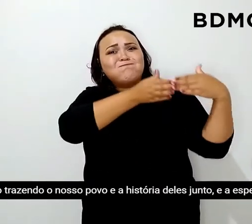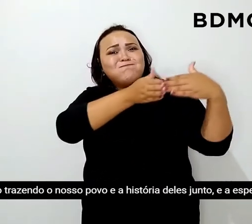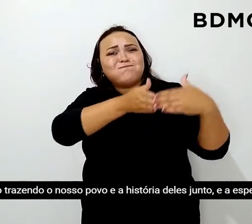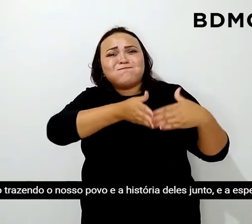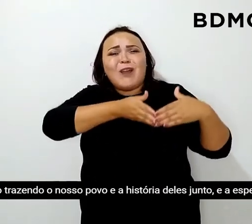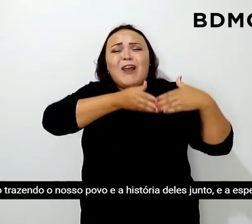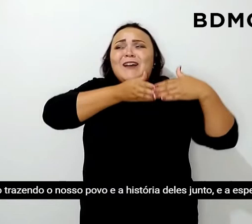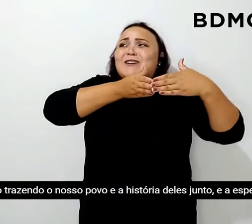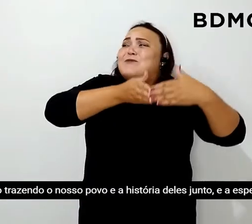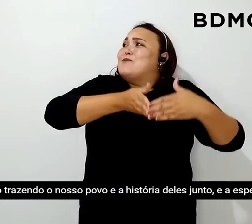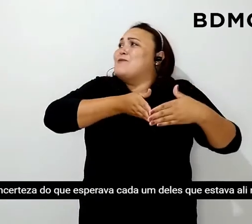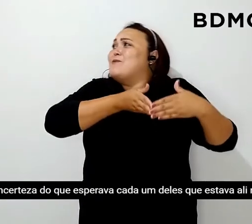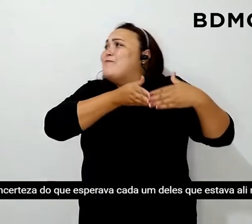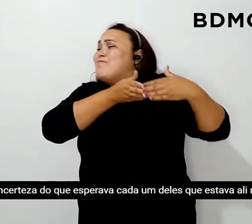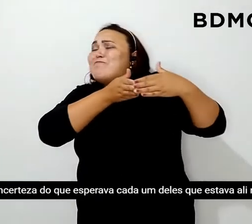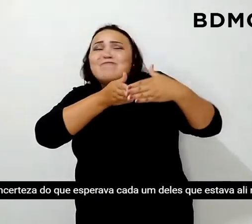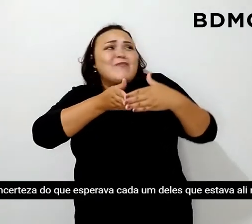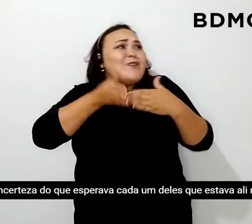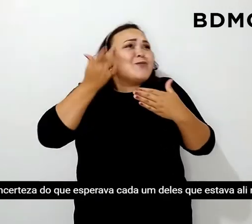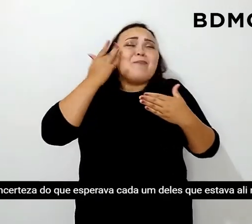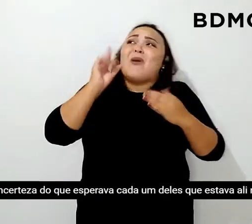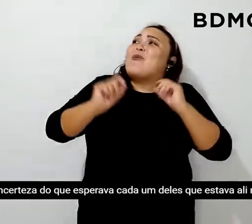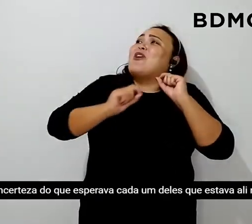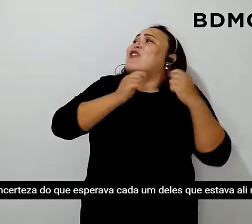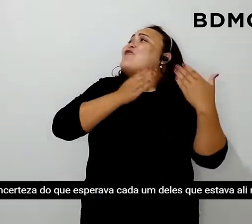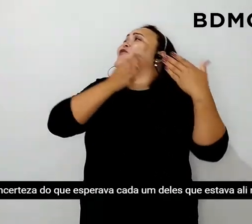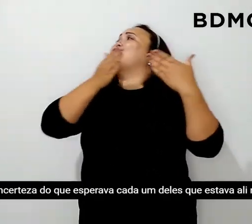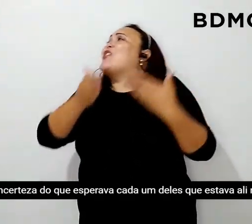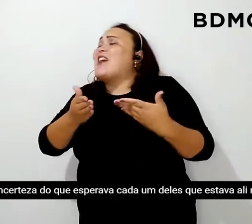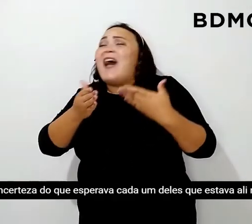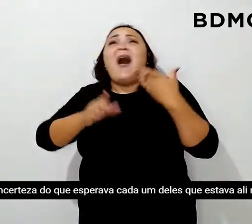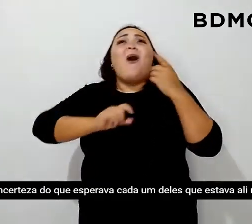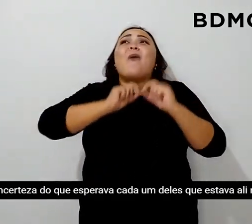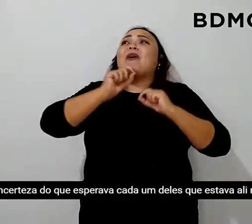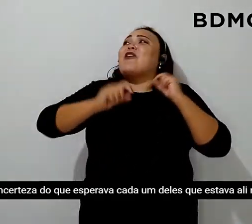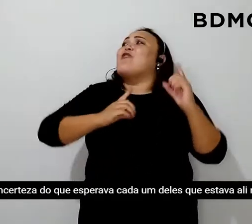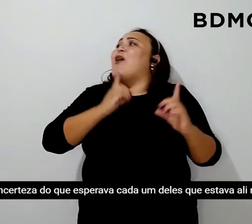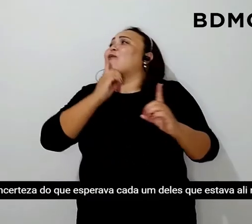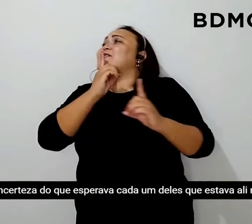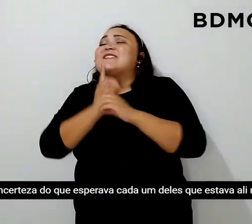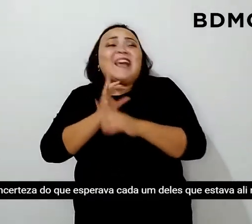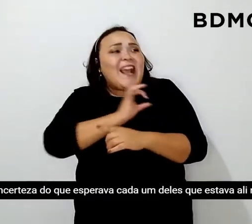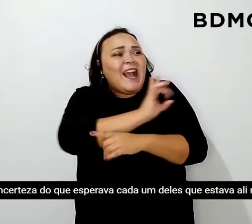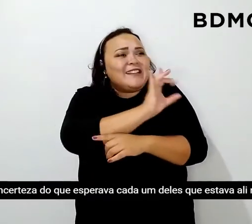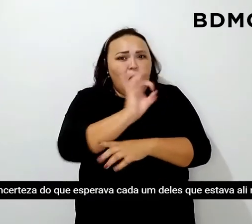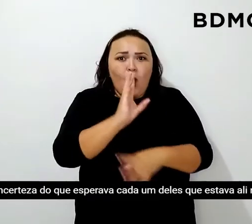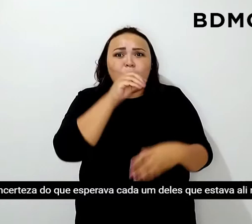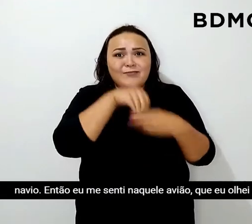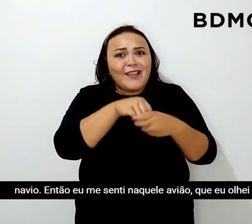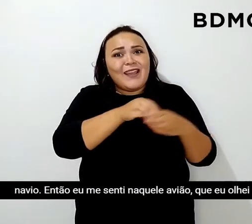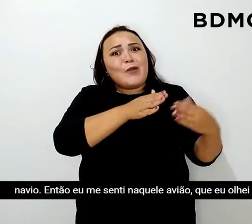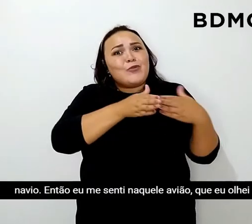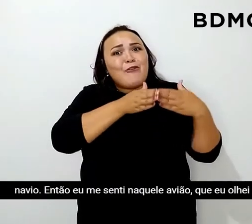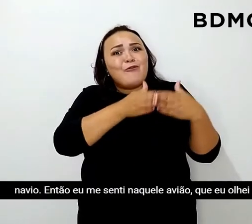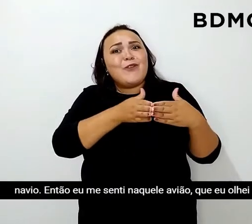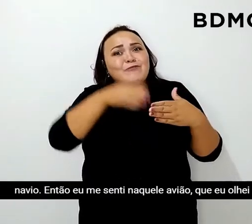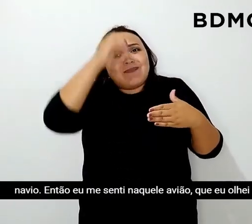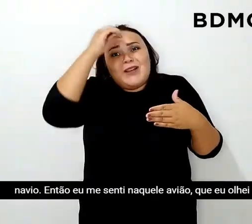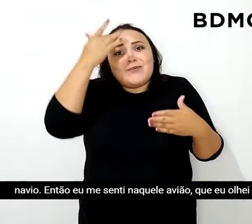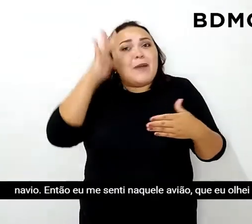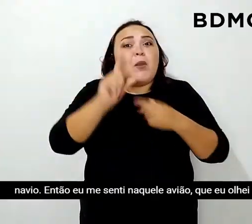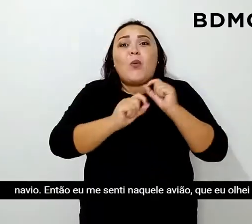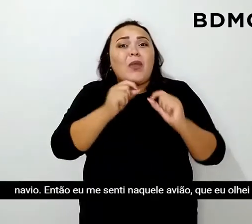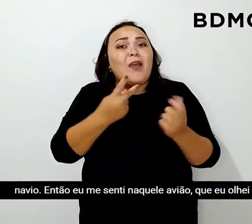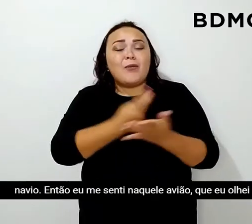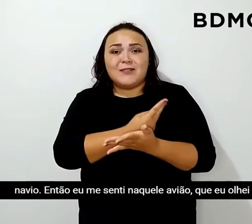juntos e a esperança e a incerteza do que esperava cada um deles que estava ali naquele navio.